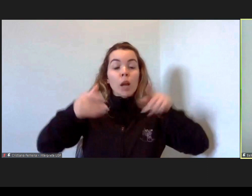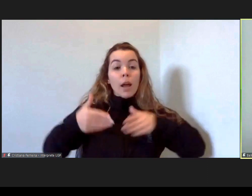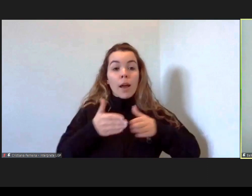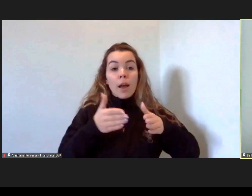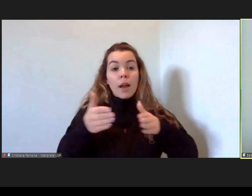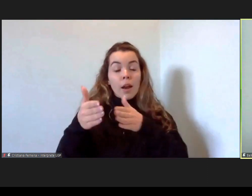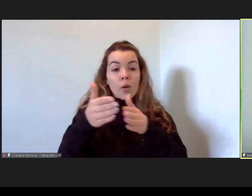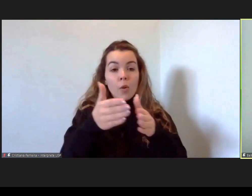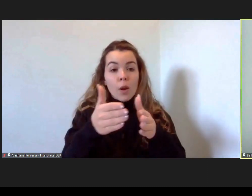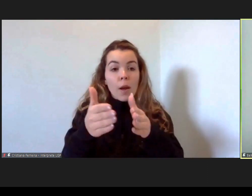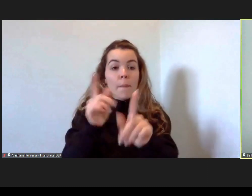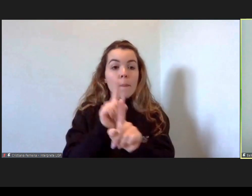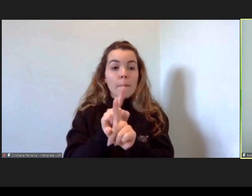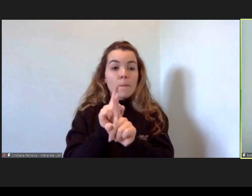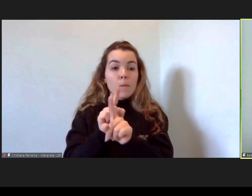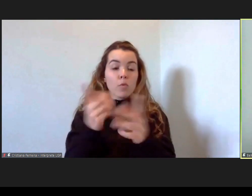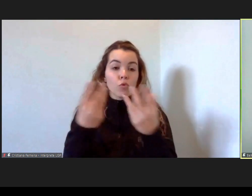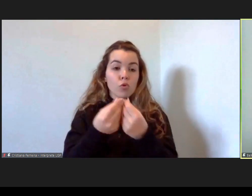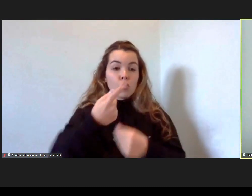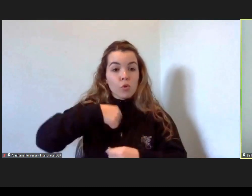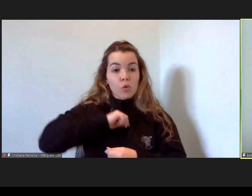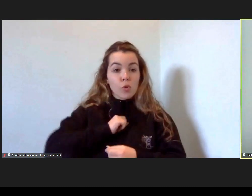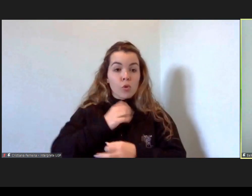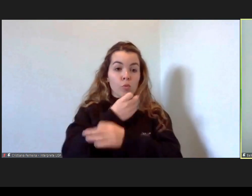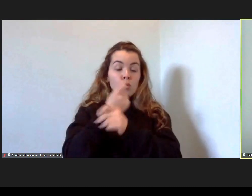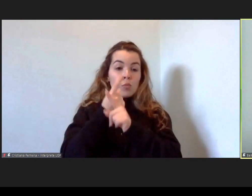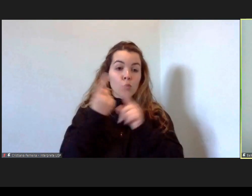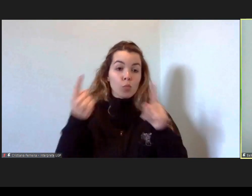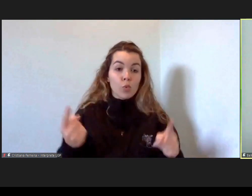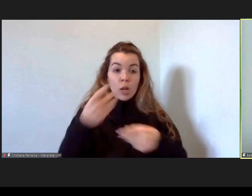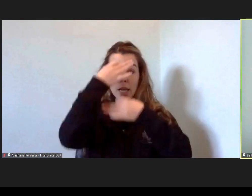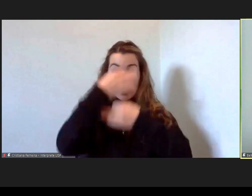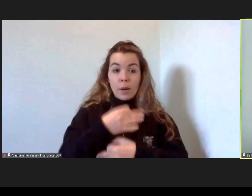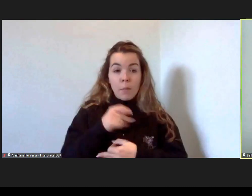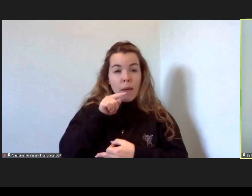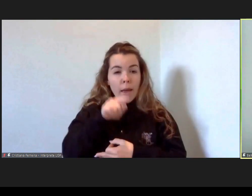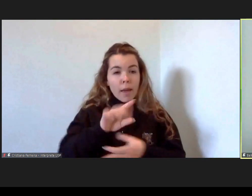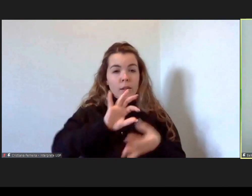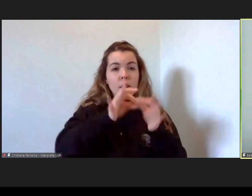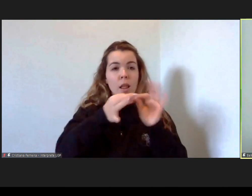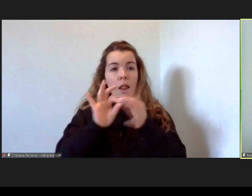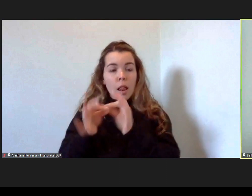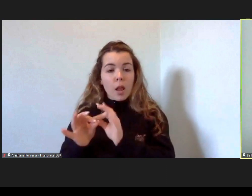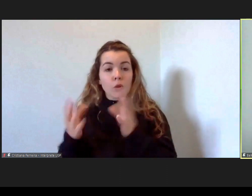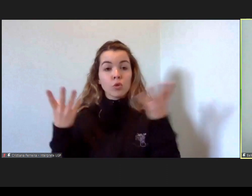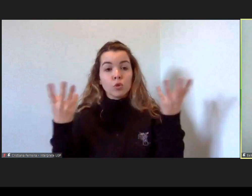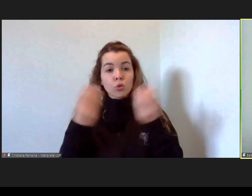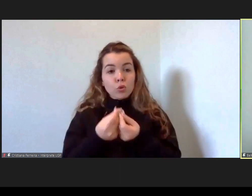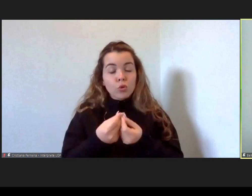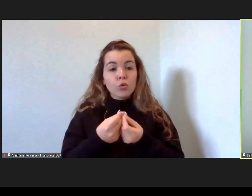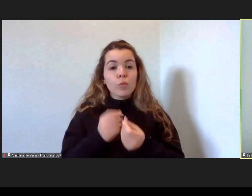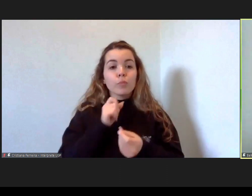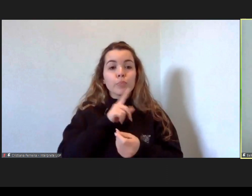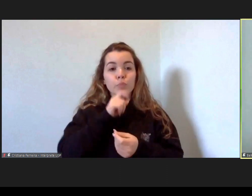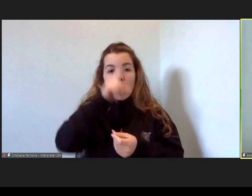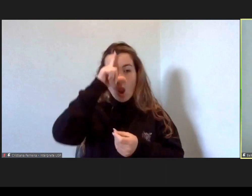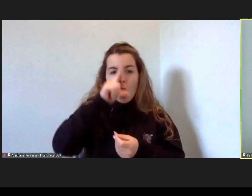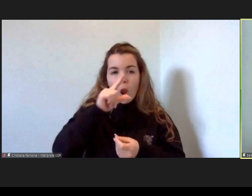porque realmente acreditamos que este é o sentido e que todos juntos chegamos mais longe.